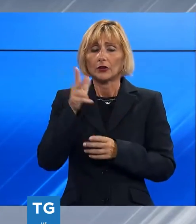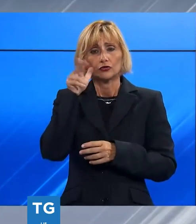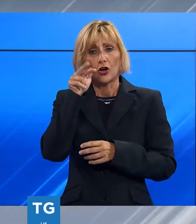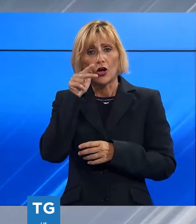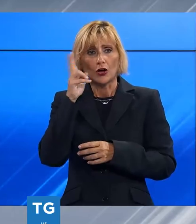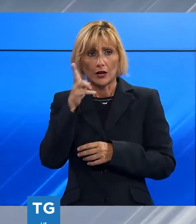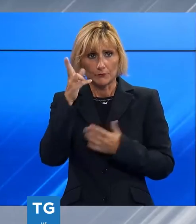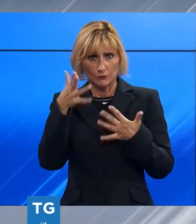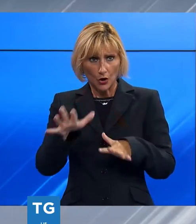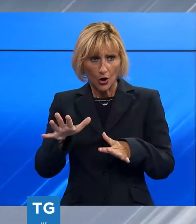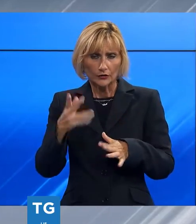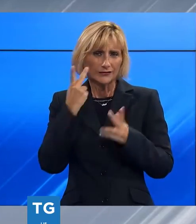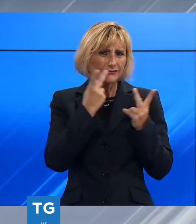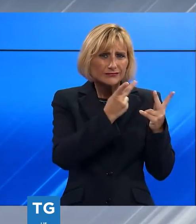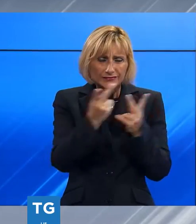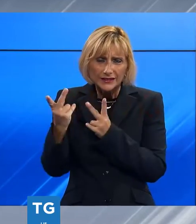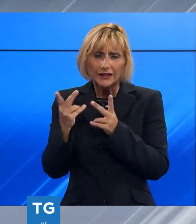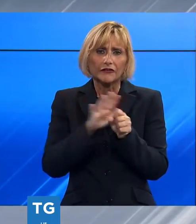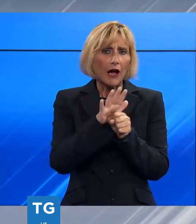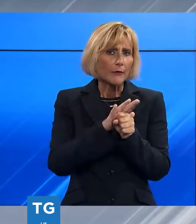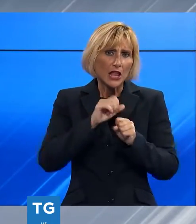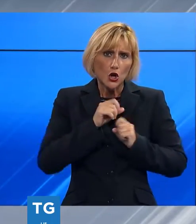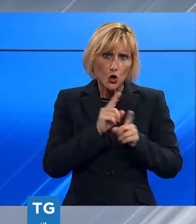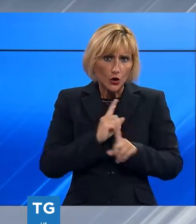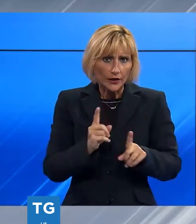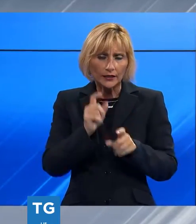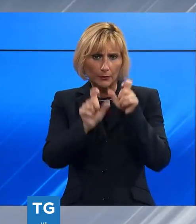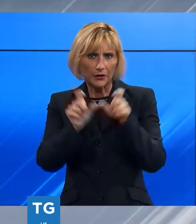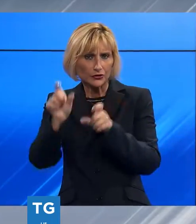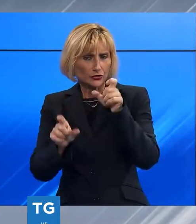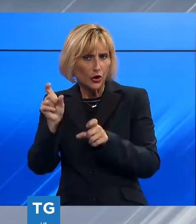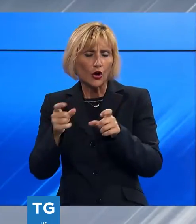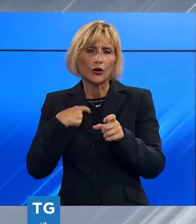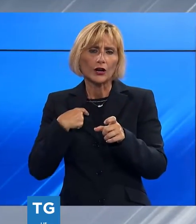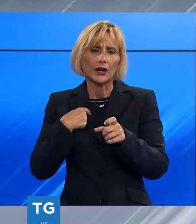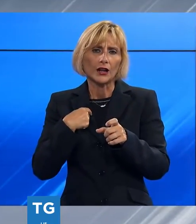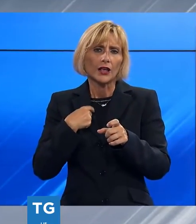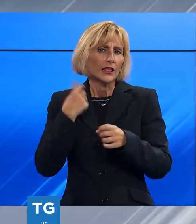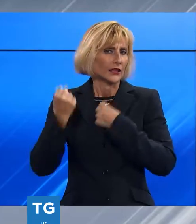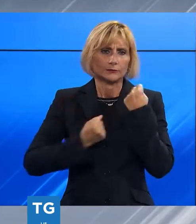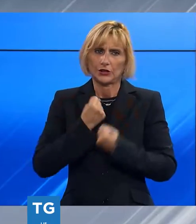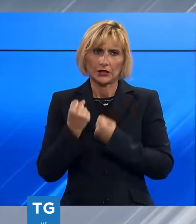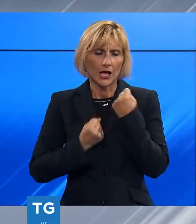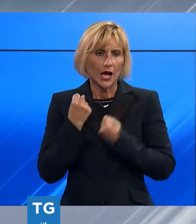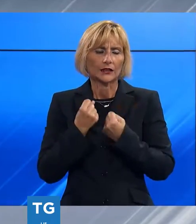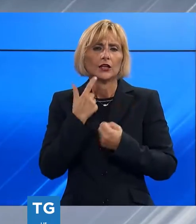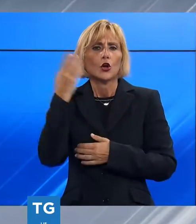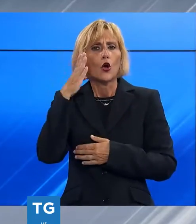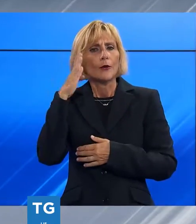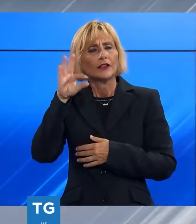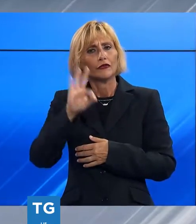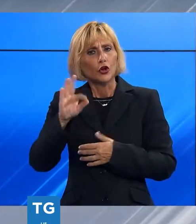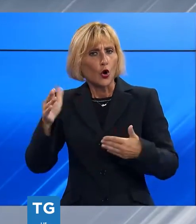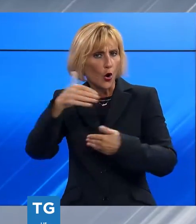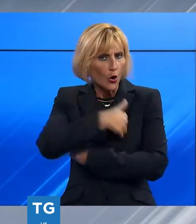evidente con la famiglia incredula per quanto accaduto accolta dall'abbraccio dei colleghi di Anna, dal comandante Fiori, il